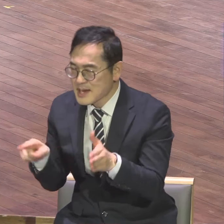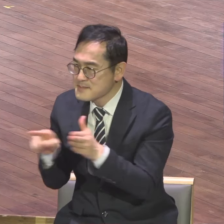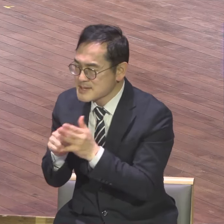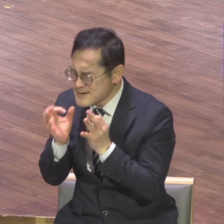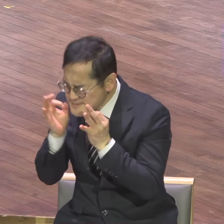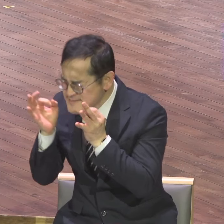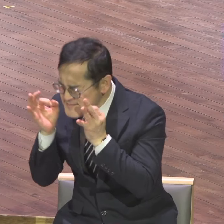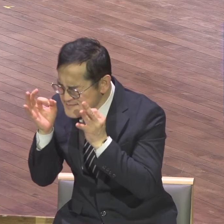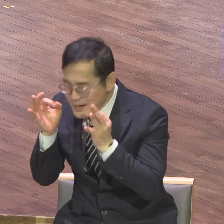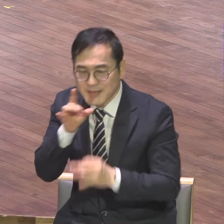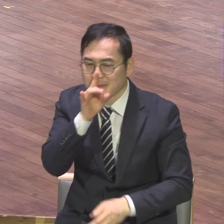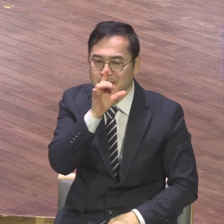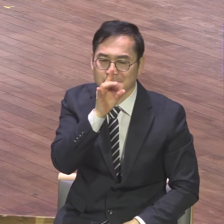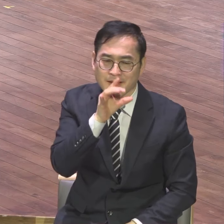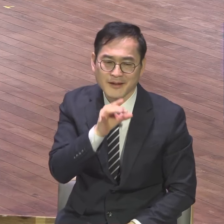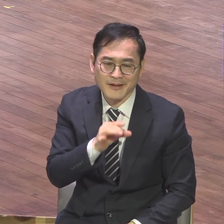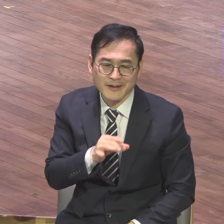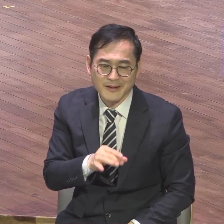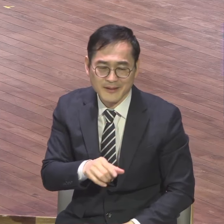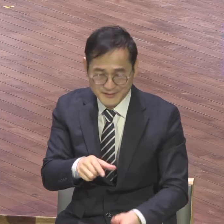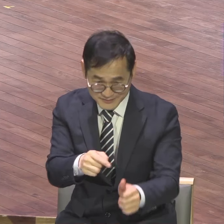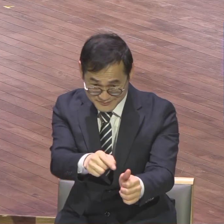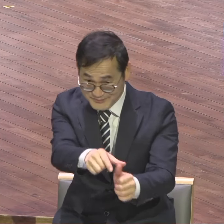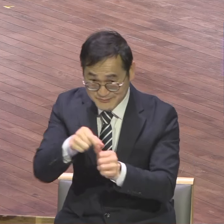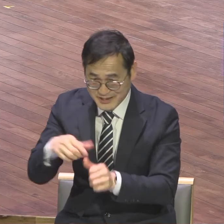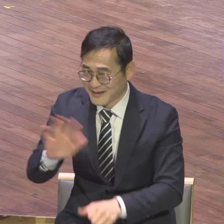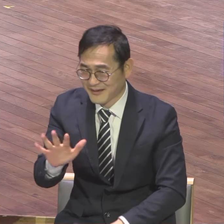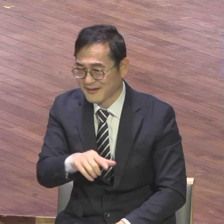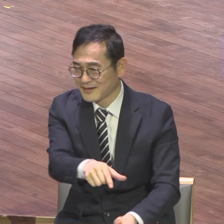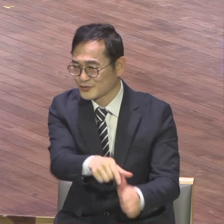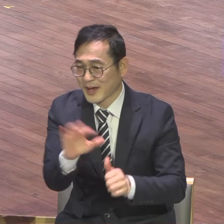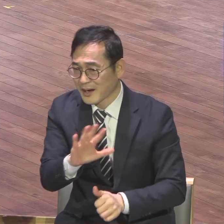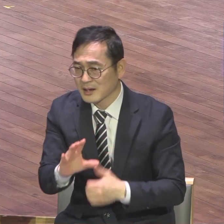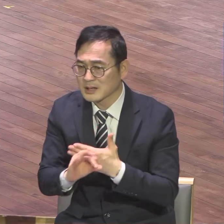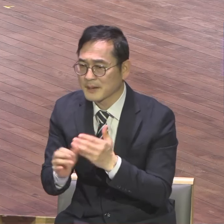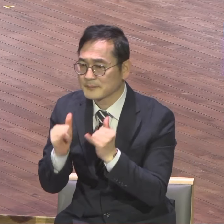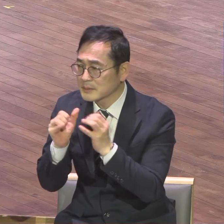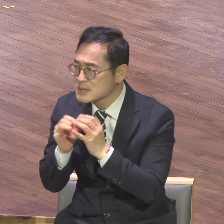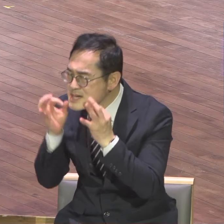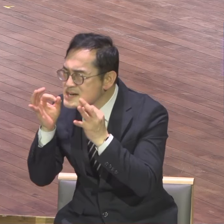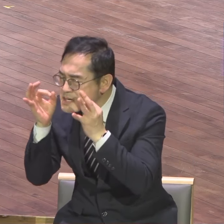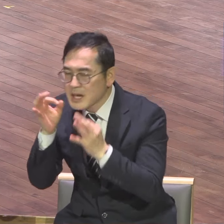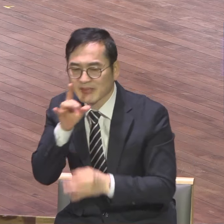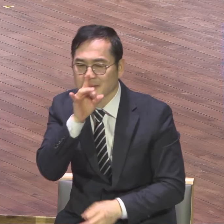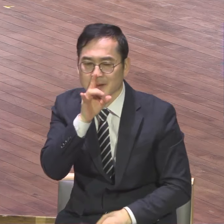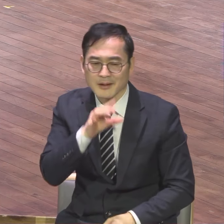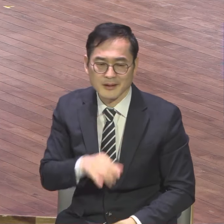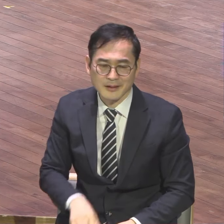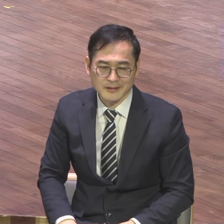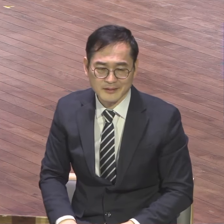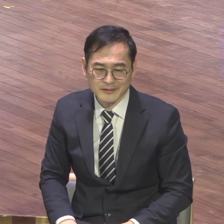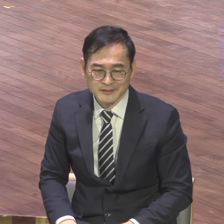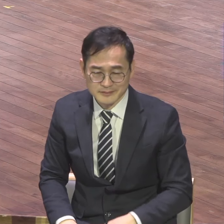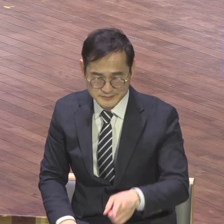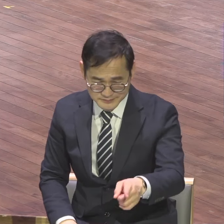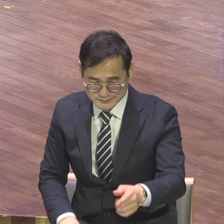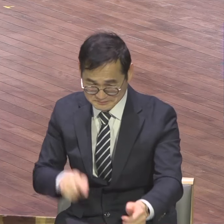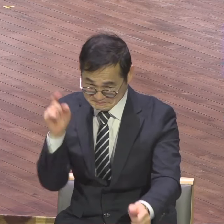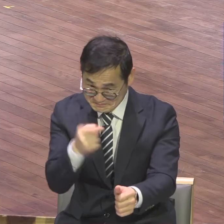안 믿으세요 택한 받지 않았기 때문에 구원의 서정 속에 들어왔기 때문에 우리는 믿어지는 것입니다